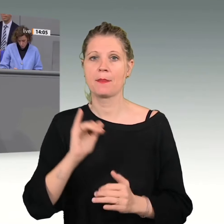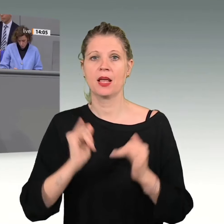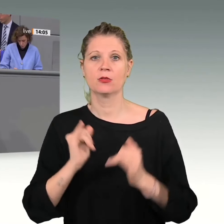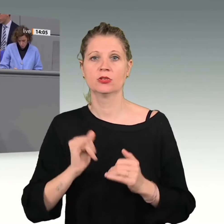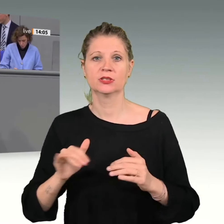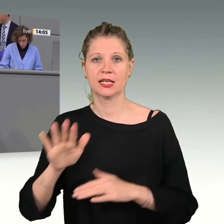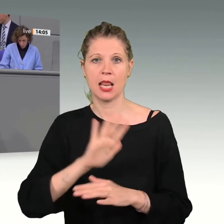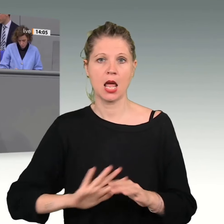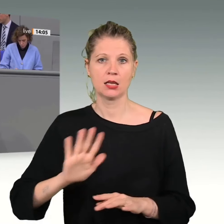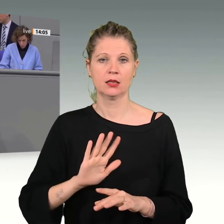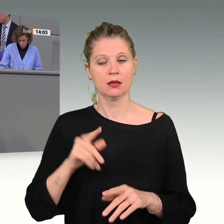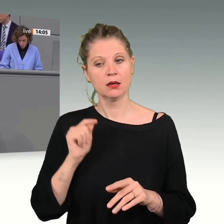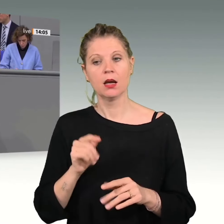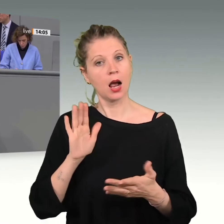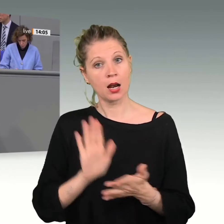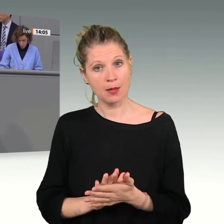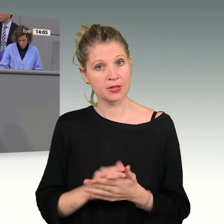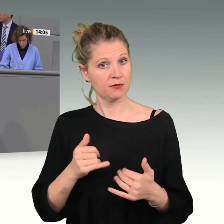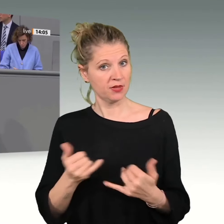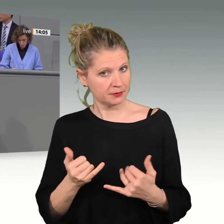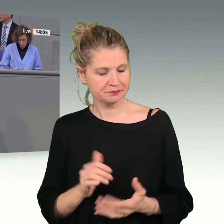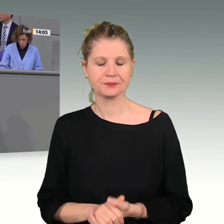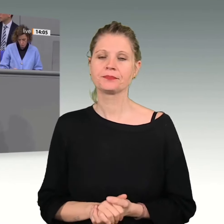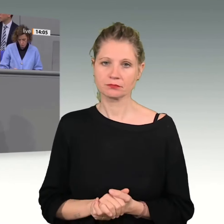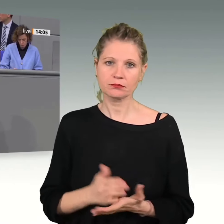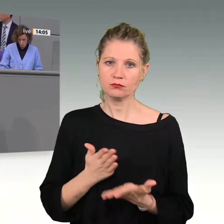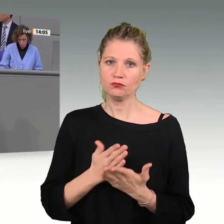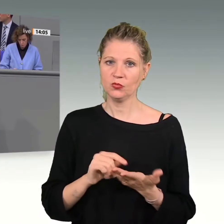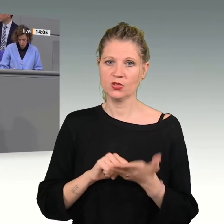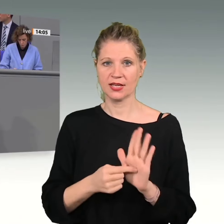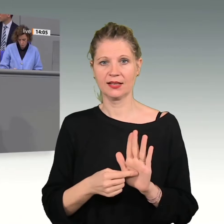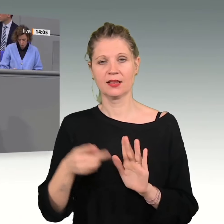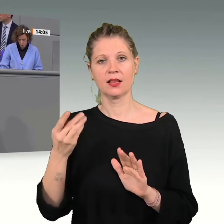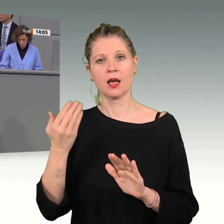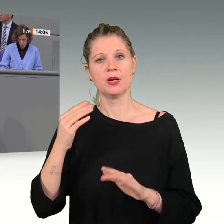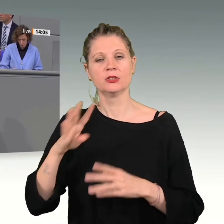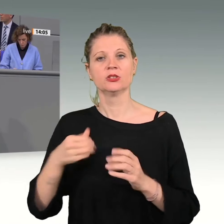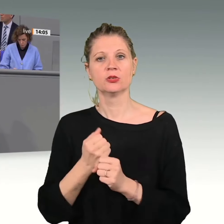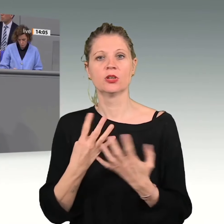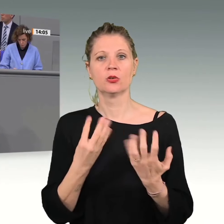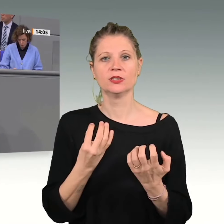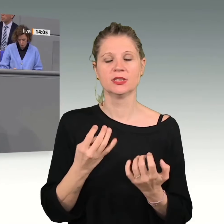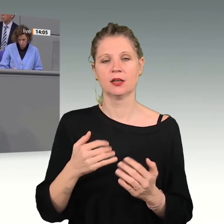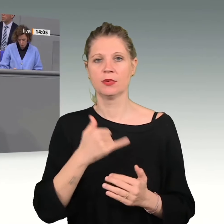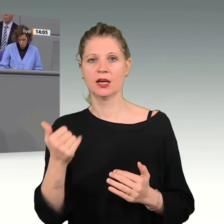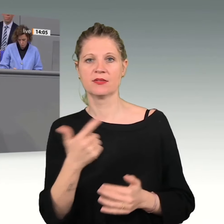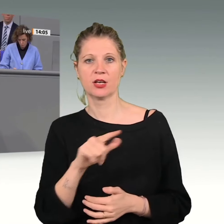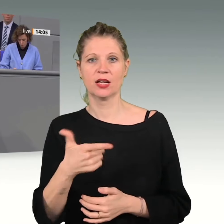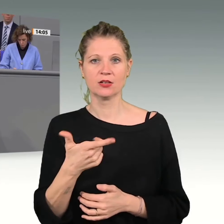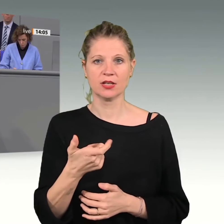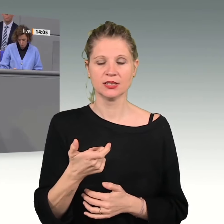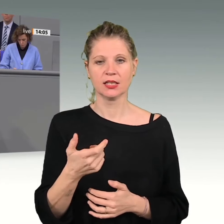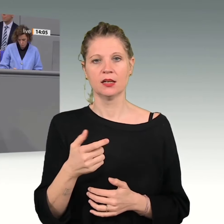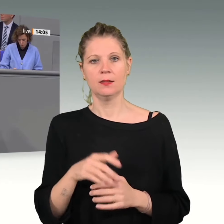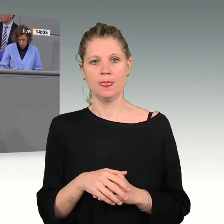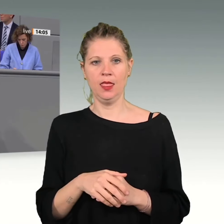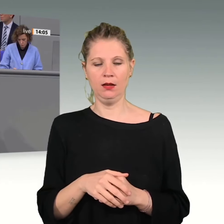Ansatz funktioniert, haben wir unter Beweis gestellt. Zwischen 1990 und im Jahr 2021 ist das